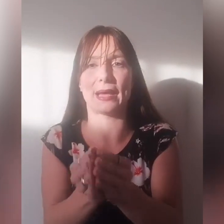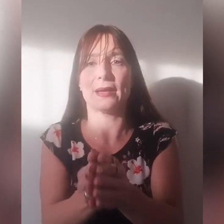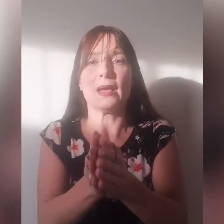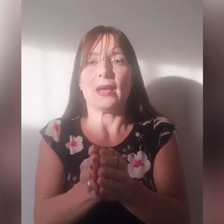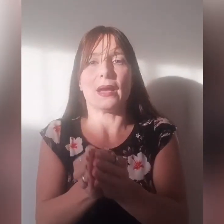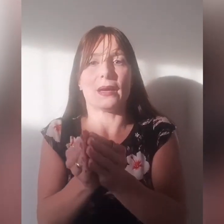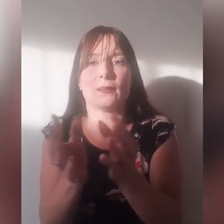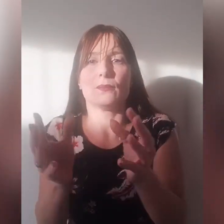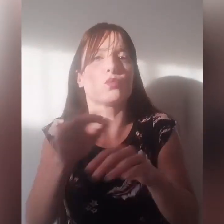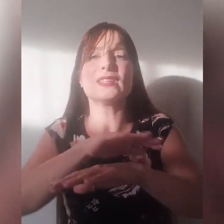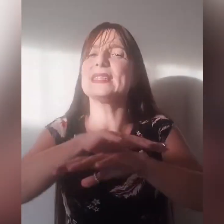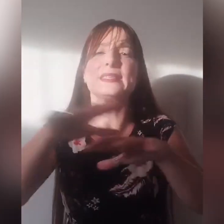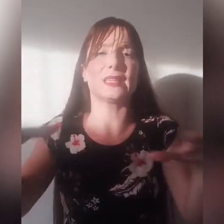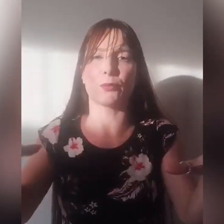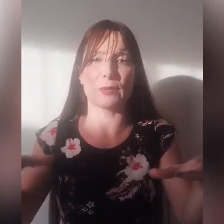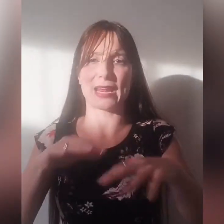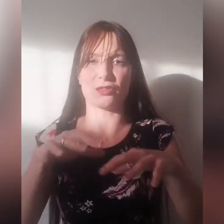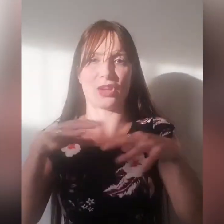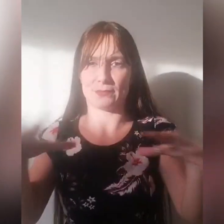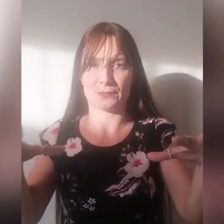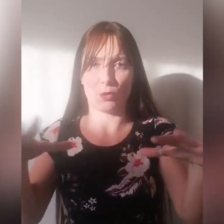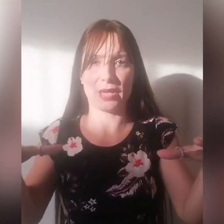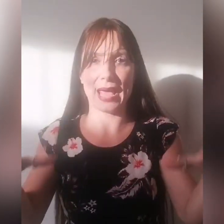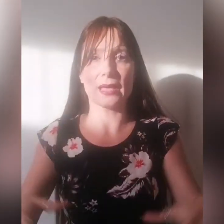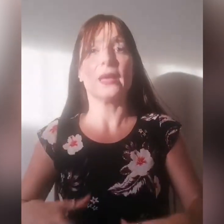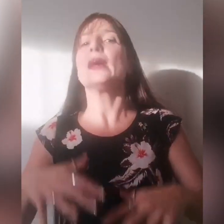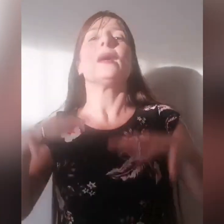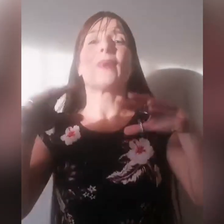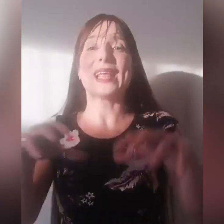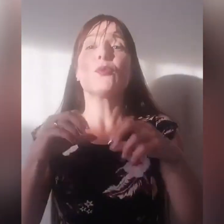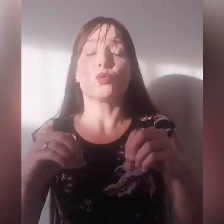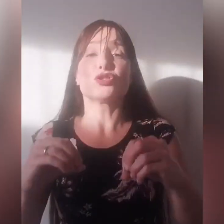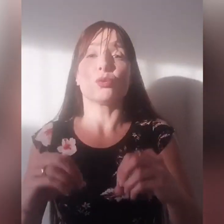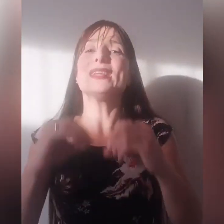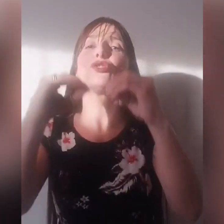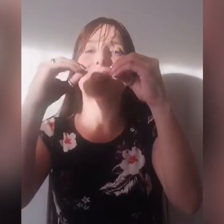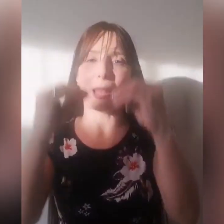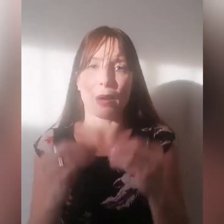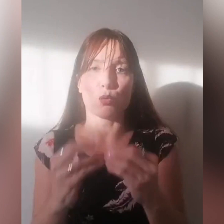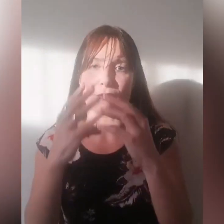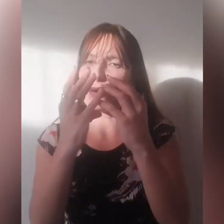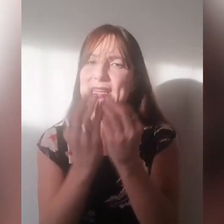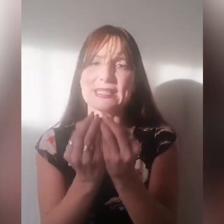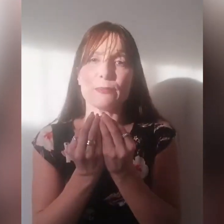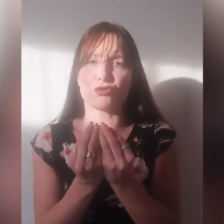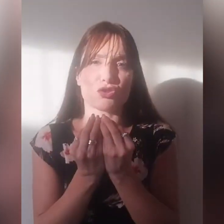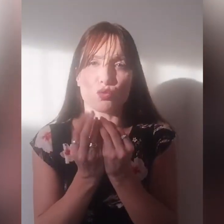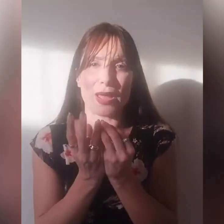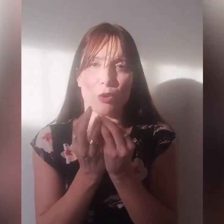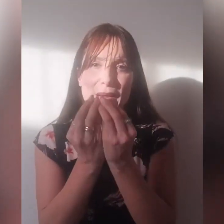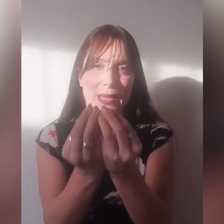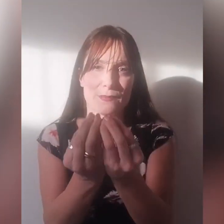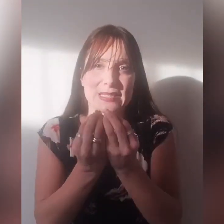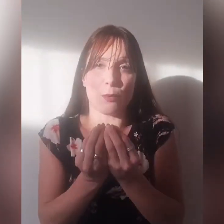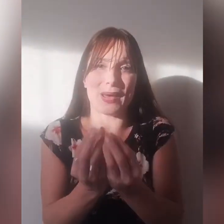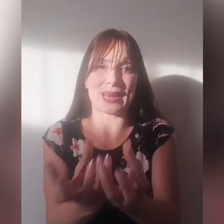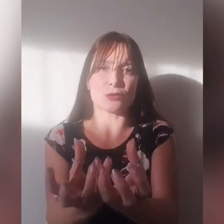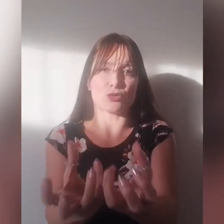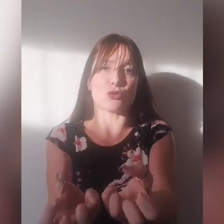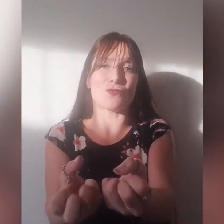qualsiasi tipo di breccia, ok? Parliamo in questo momento della paura, focalizziamoci su quello perché stiamo parlando di non